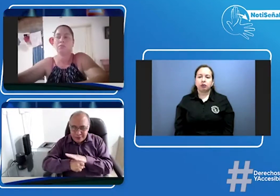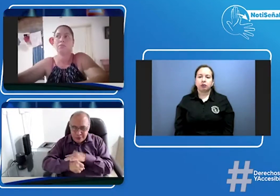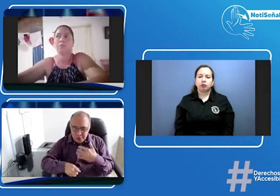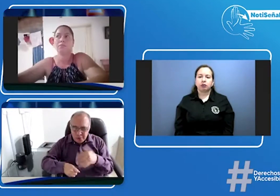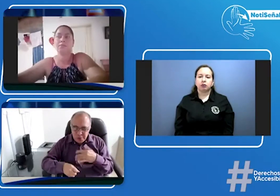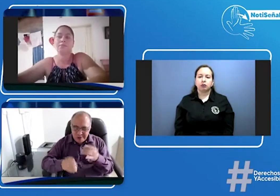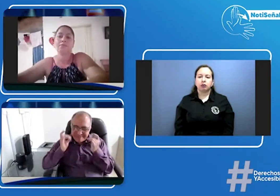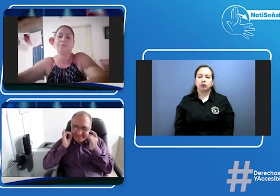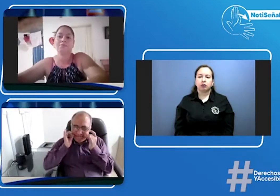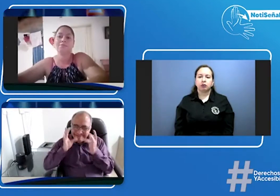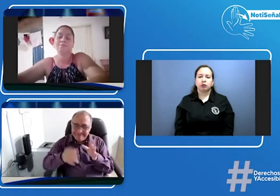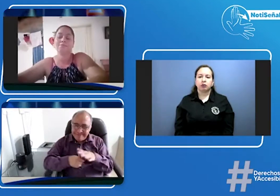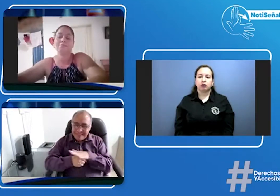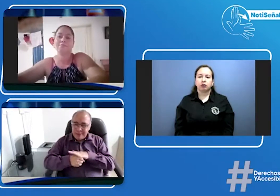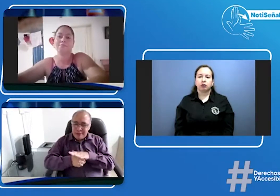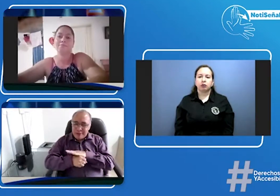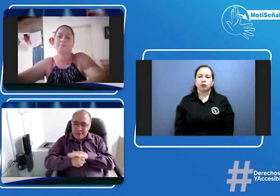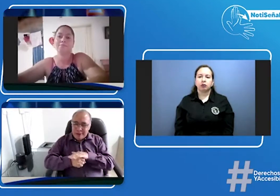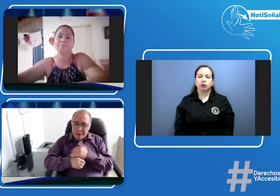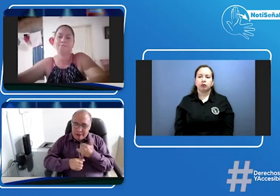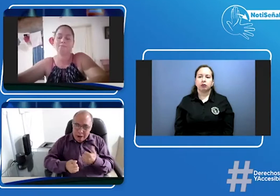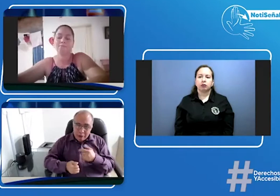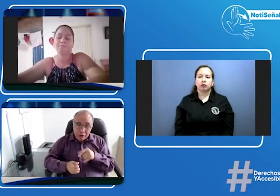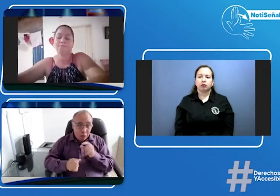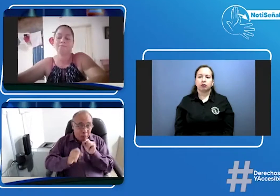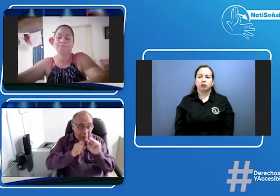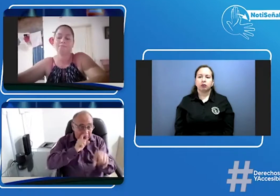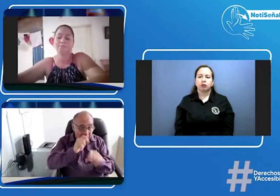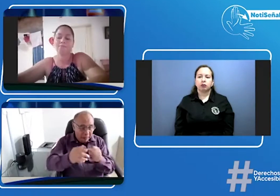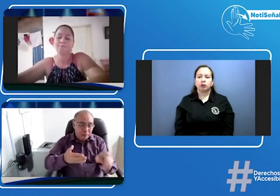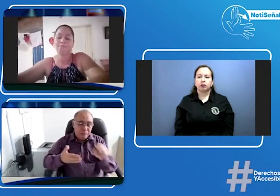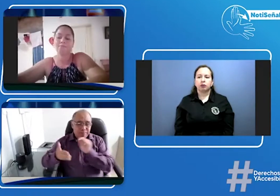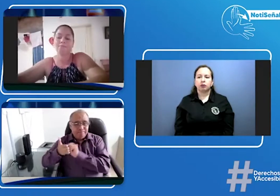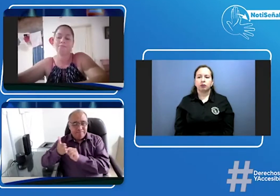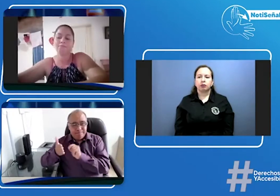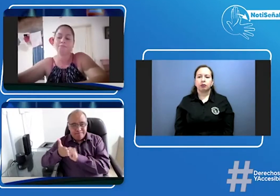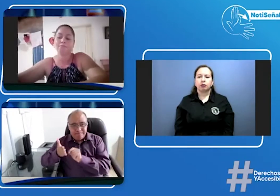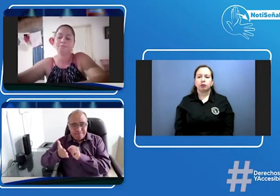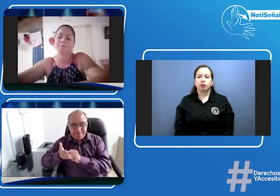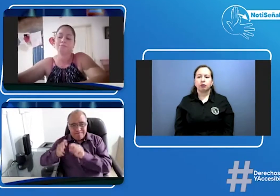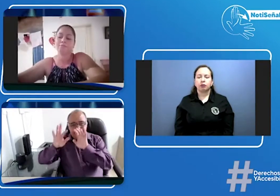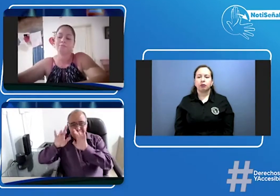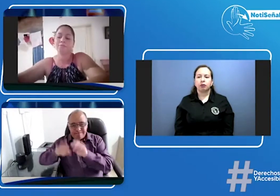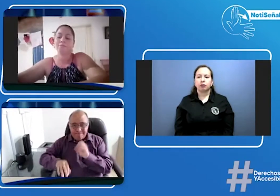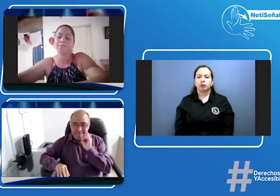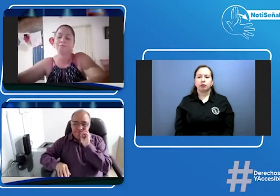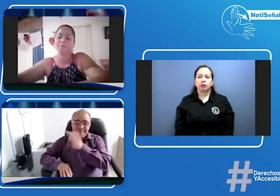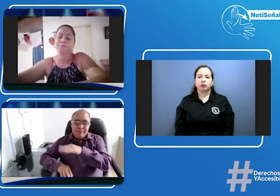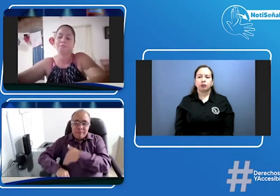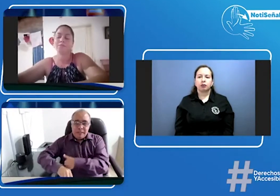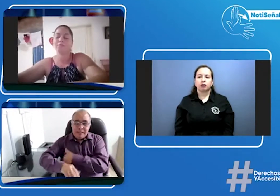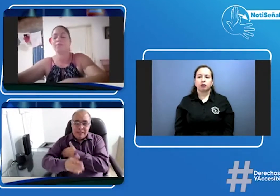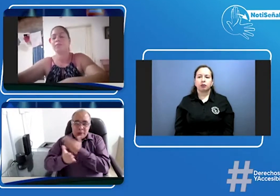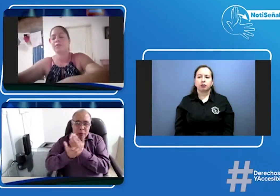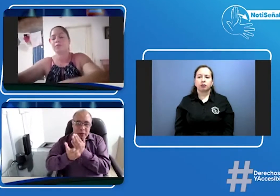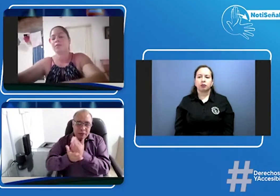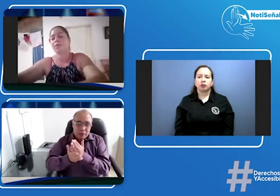alcanzan los logros pasan el año o tú ves que quizás no aprenden o cómo es porque toda esta